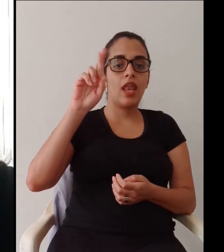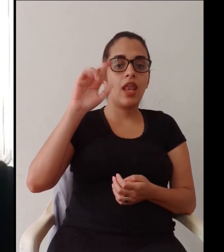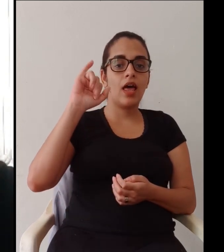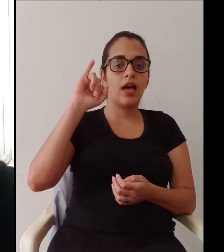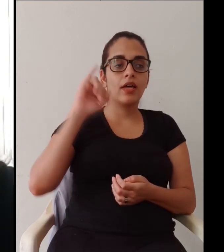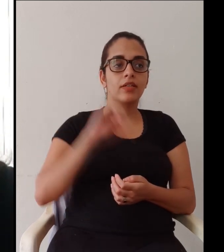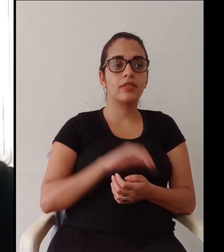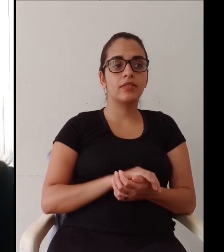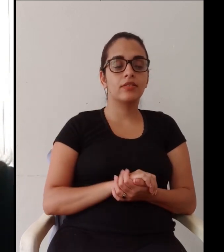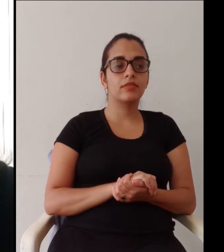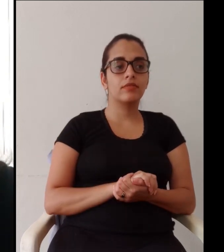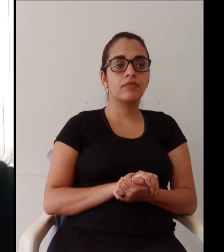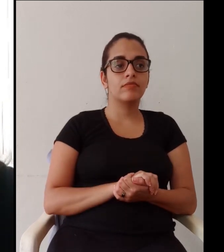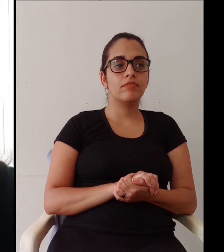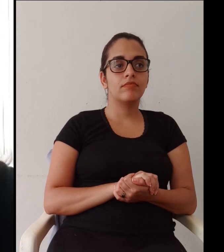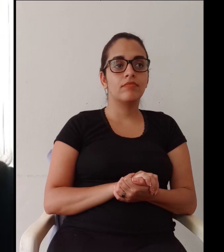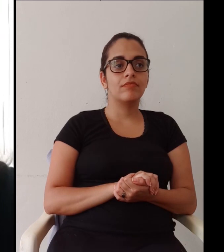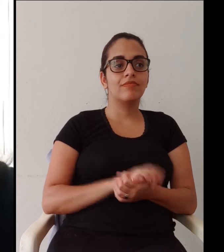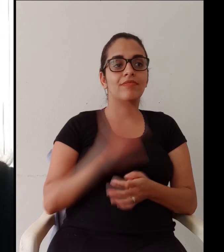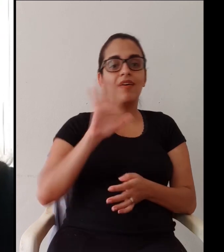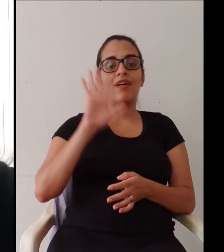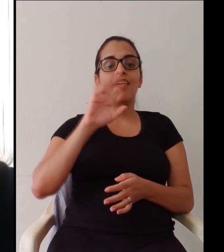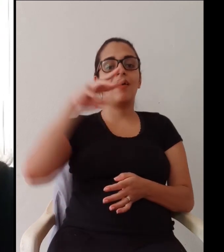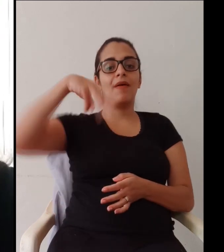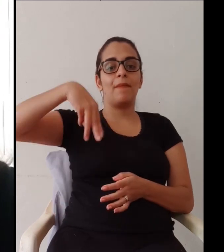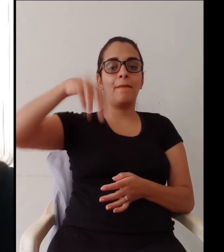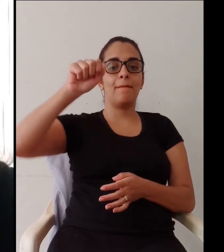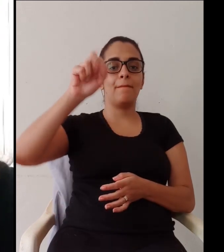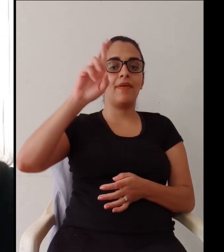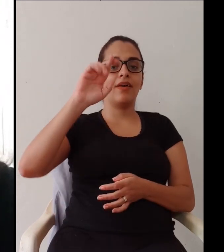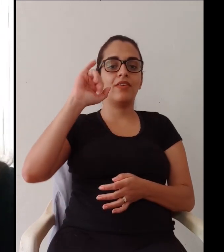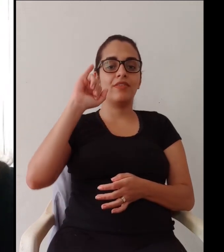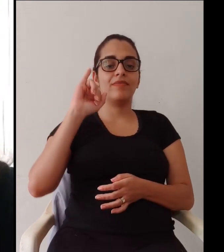isso aí Larice EAD não é somente vídeo-aulas